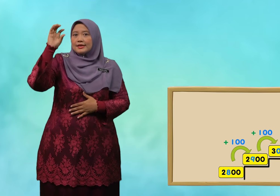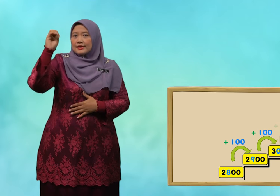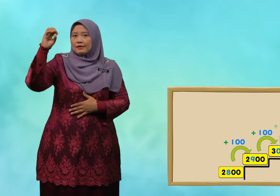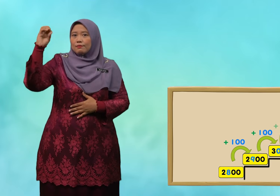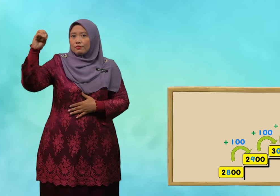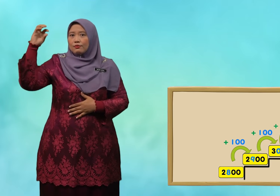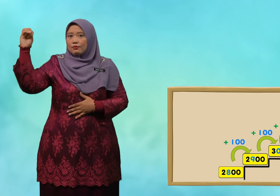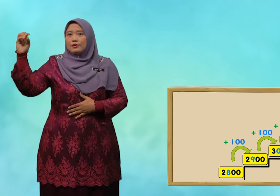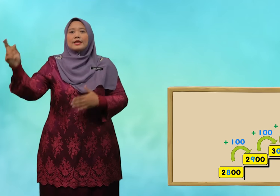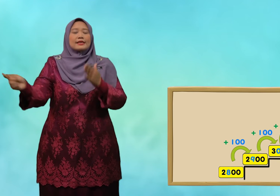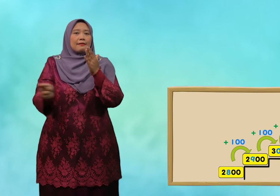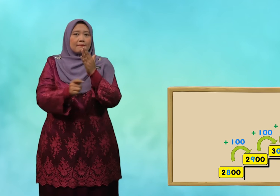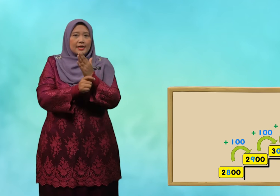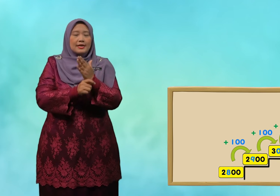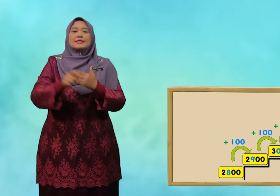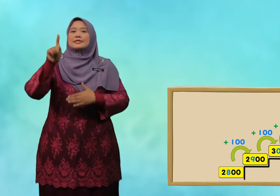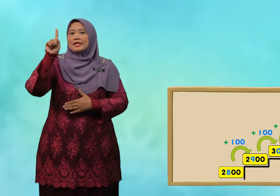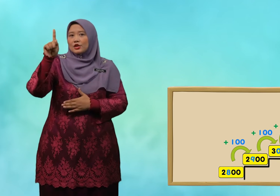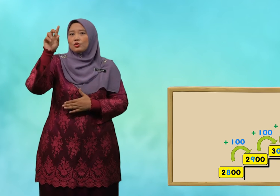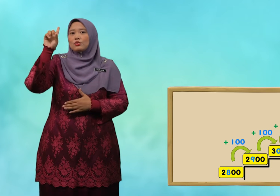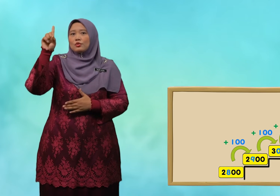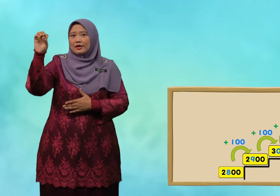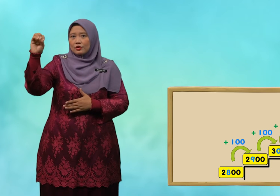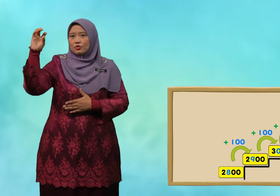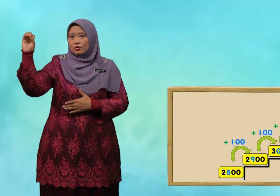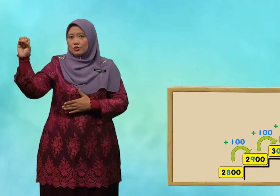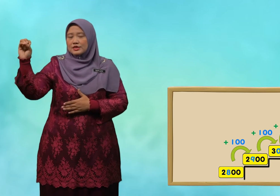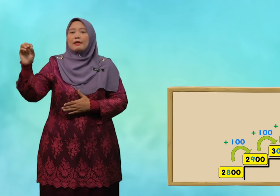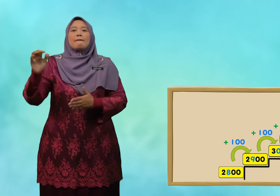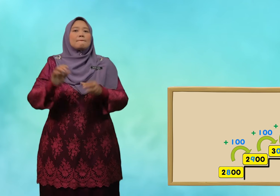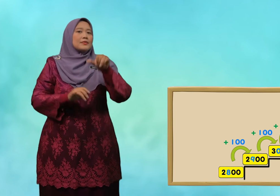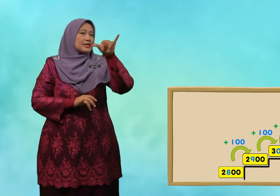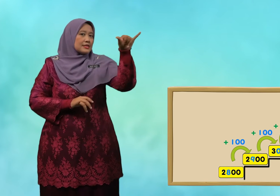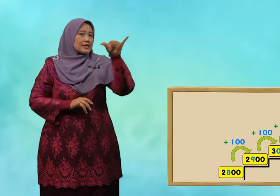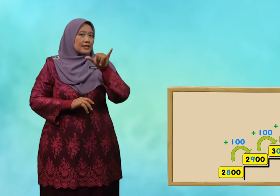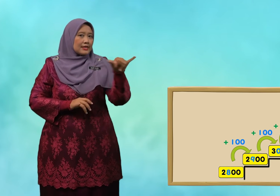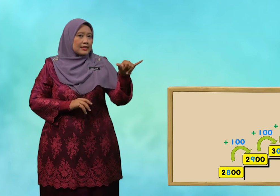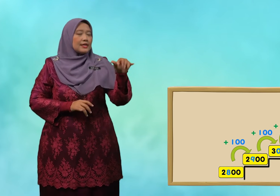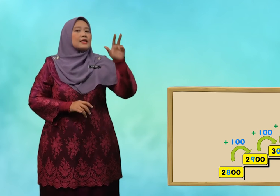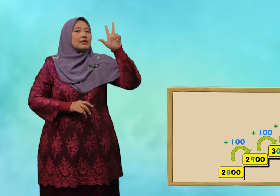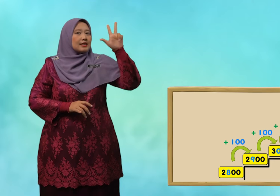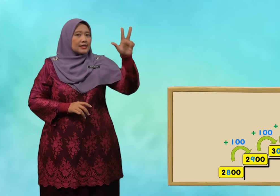,000 ditambah 1,100 3 3